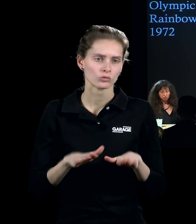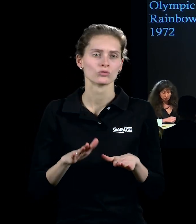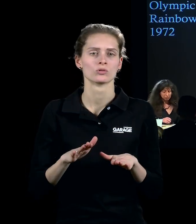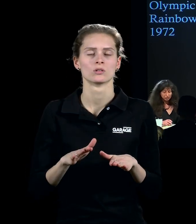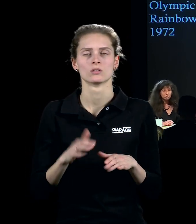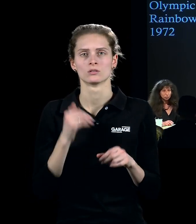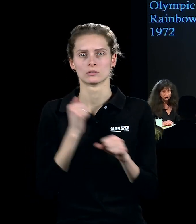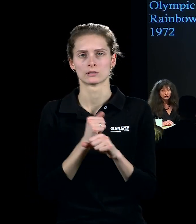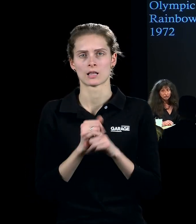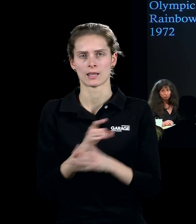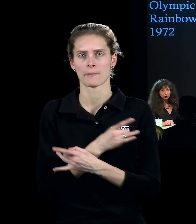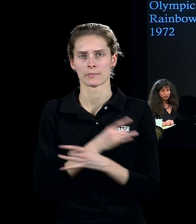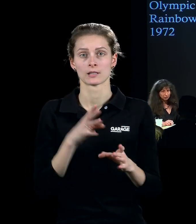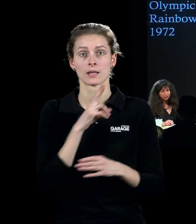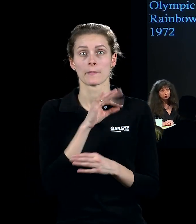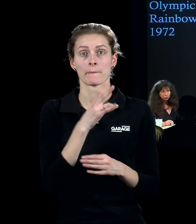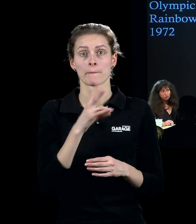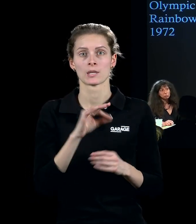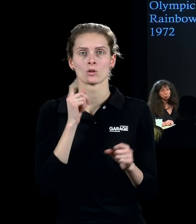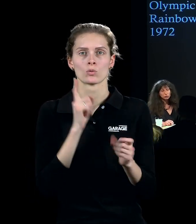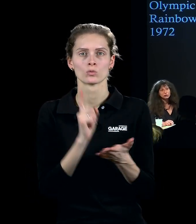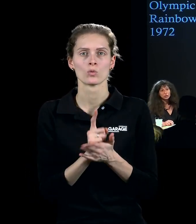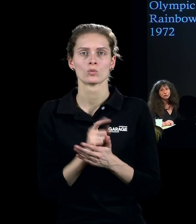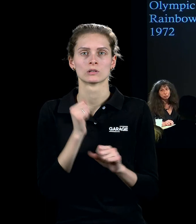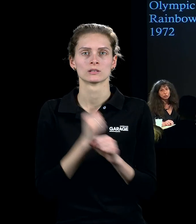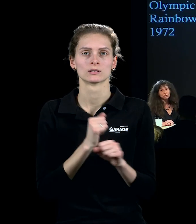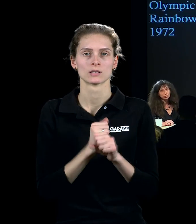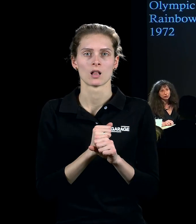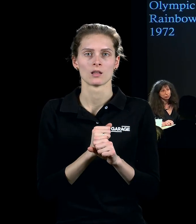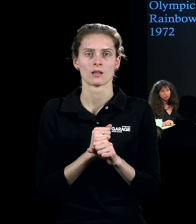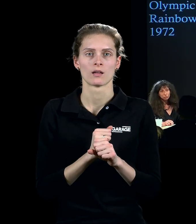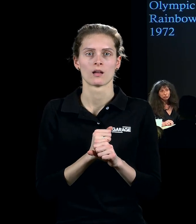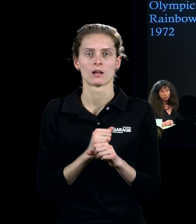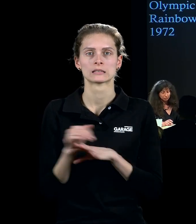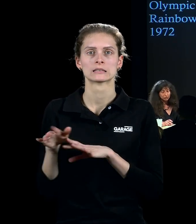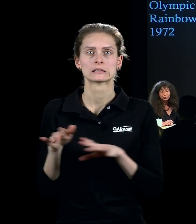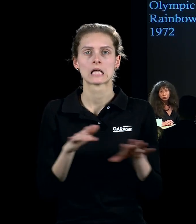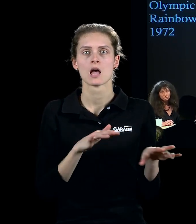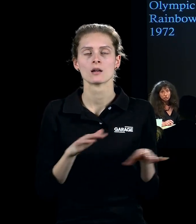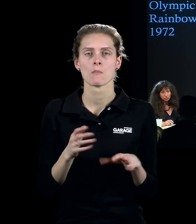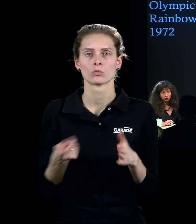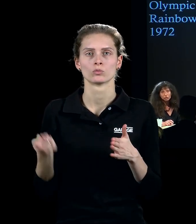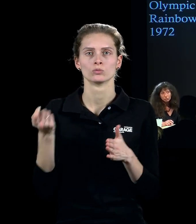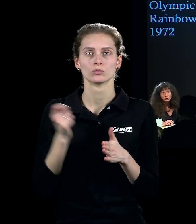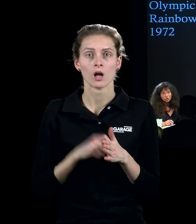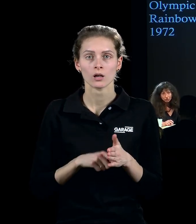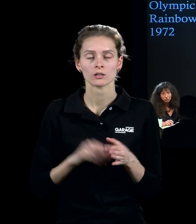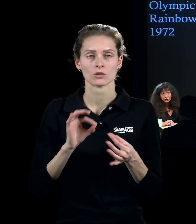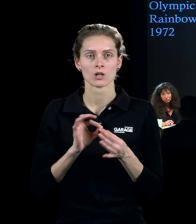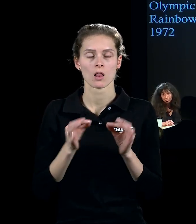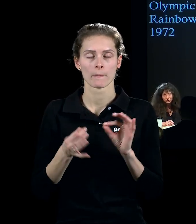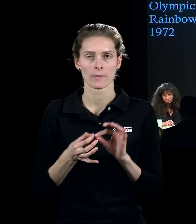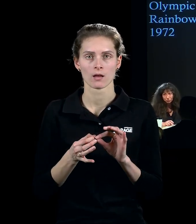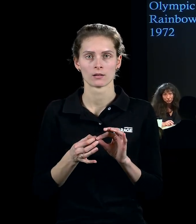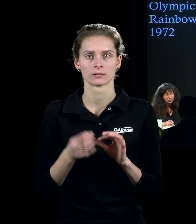И Пина должен делать церемонию закрытия после теракта и после вот этой самой Олимпиады, которая одна из самых страшных